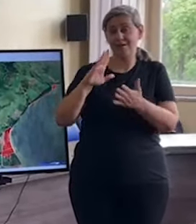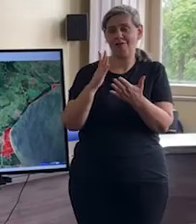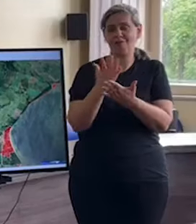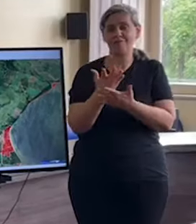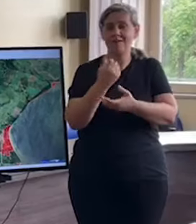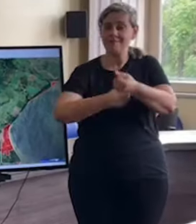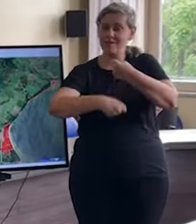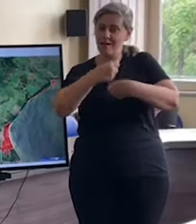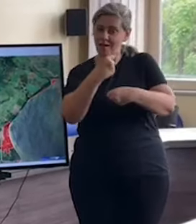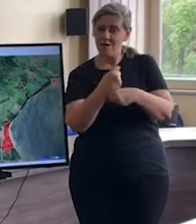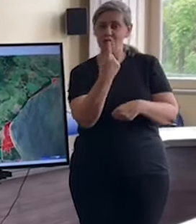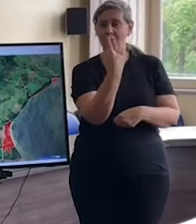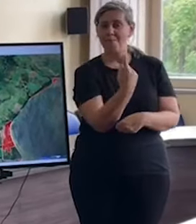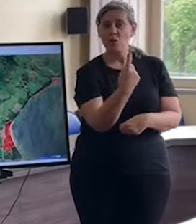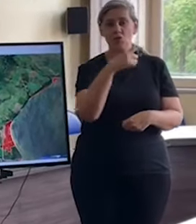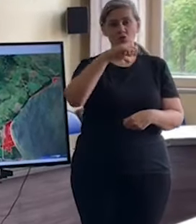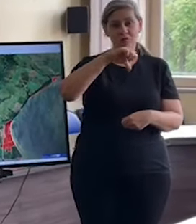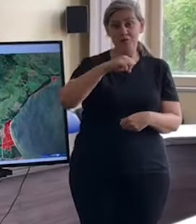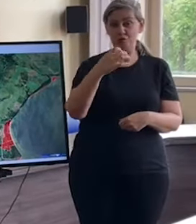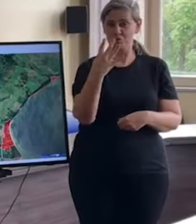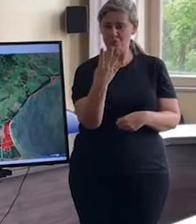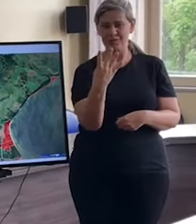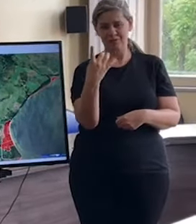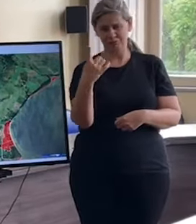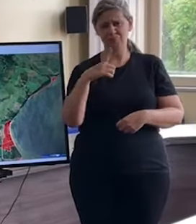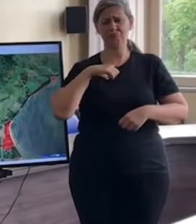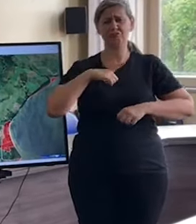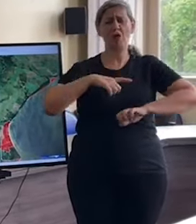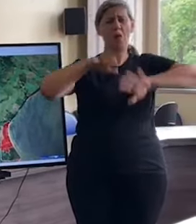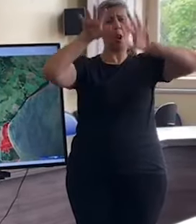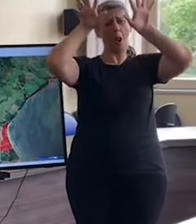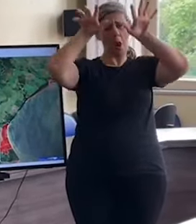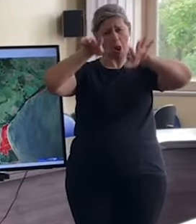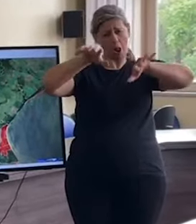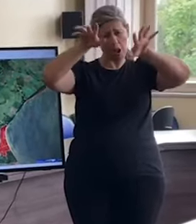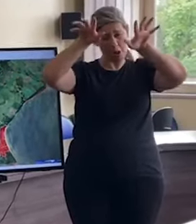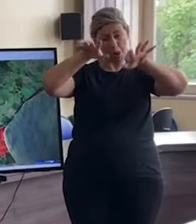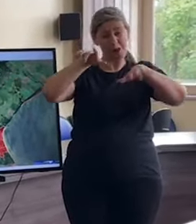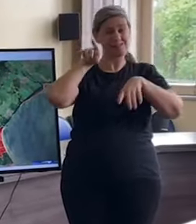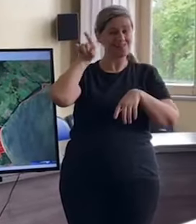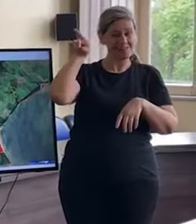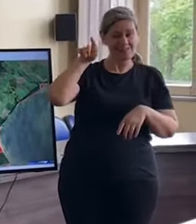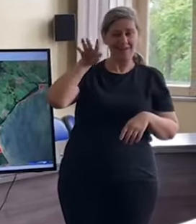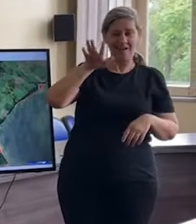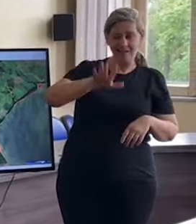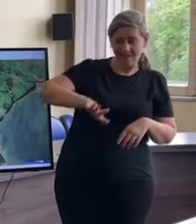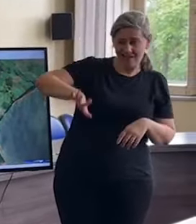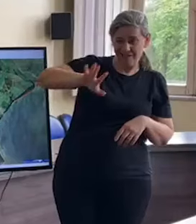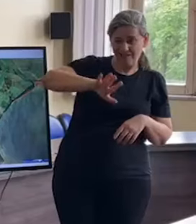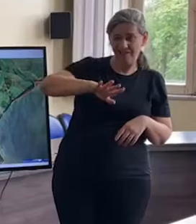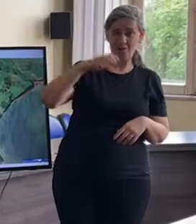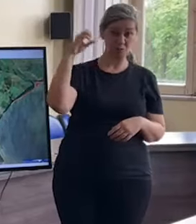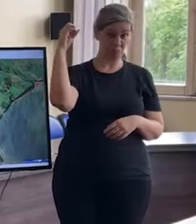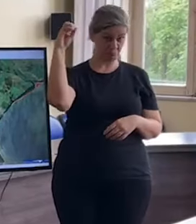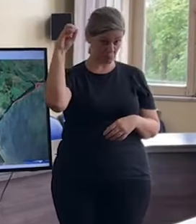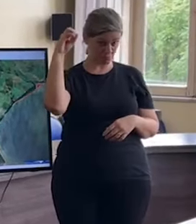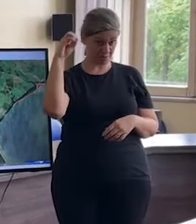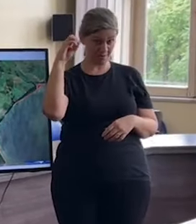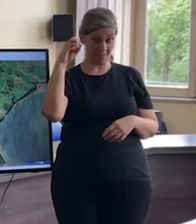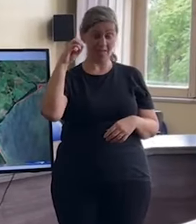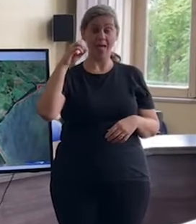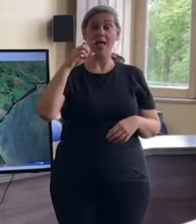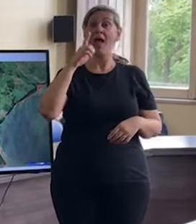grande enchente de 1941, que trouxe água até